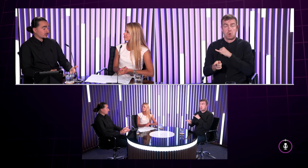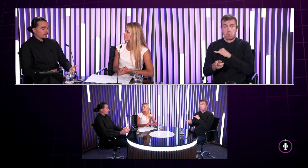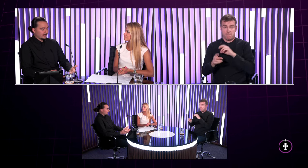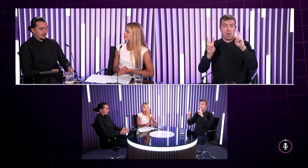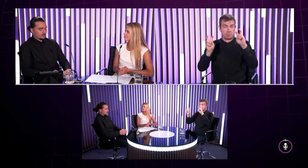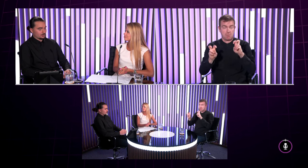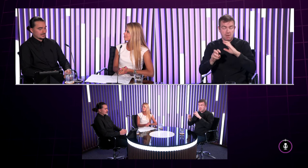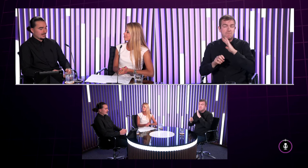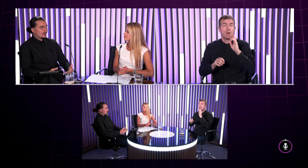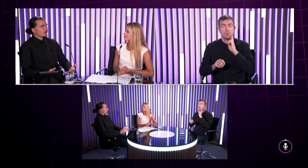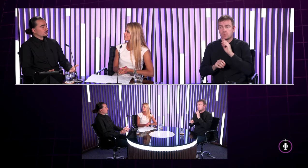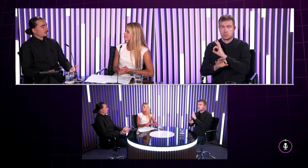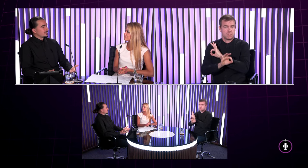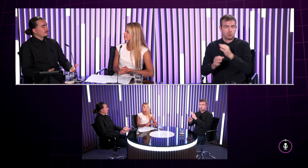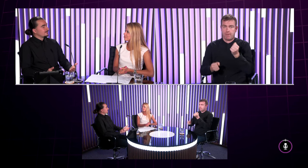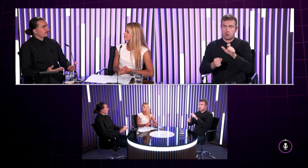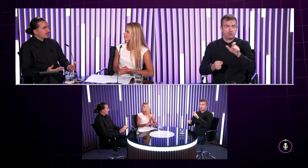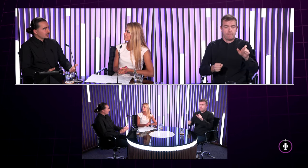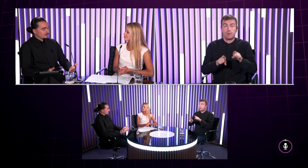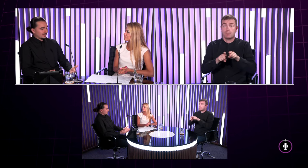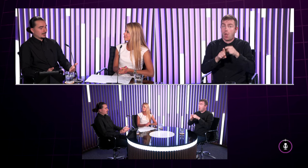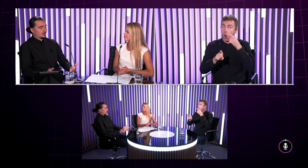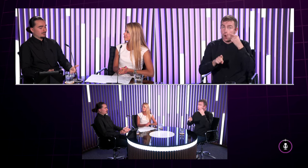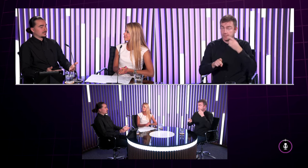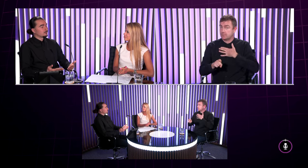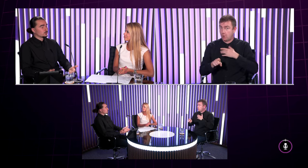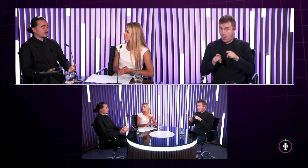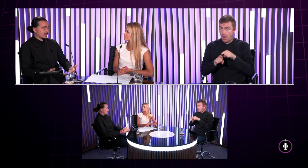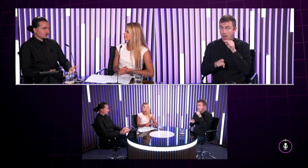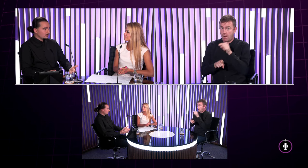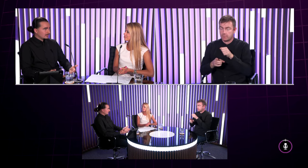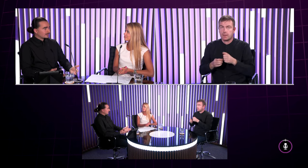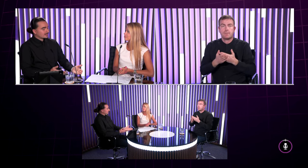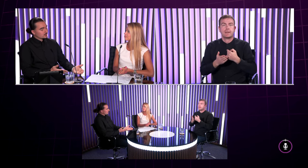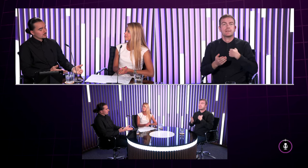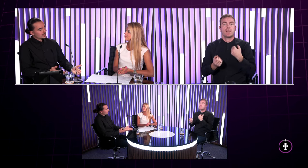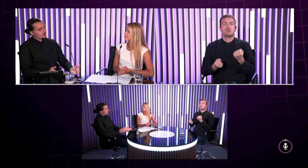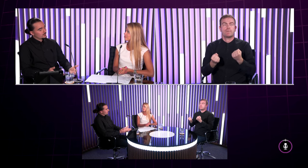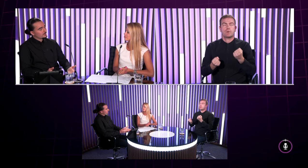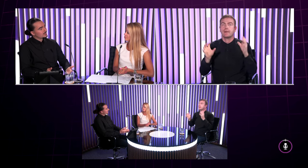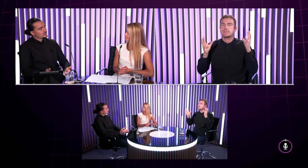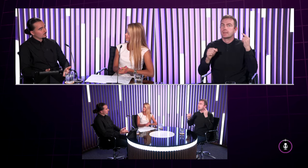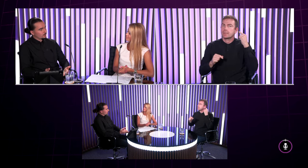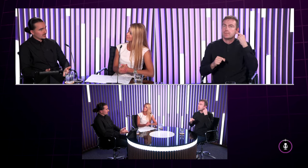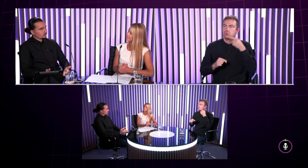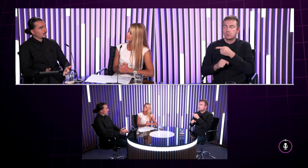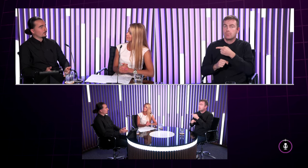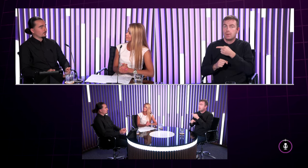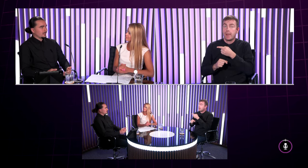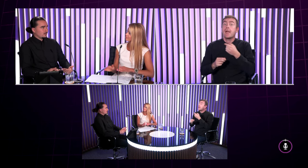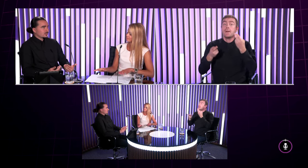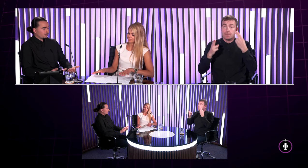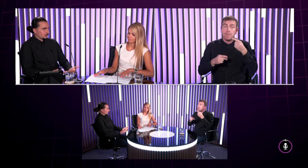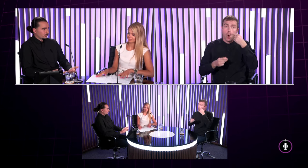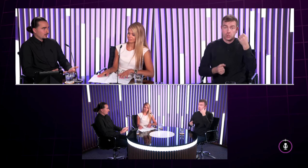šoferov a ja to už dovorím napríklad i mojho otcina ktorý ešte predtým ako ja vôbec počujem sanitku tak sa už zaraďuje do vedľajšieho prúho z autom